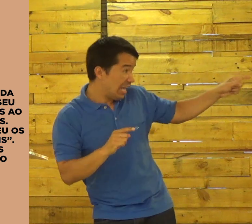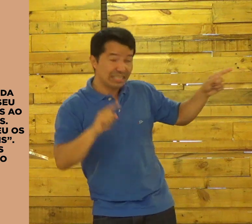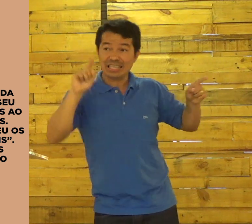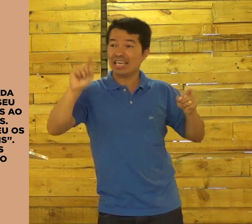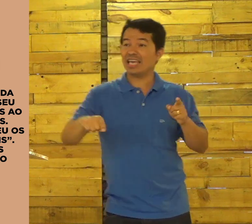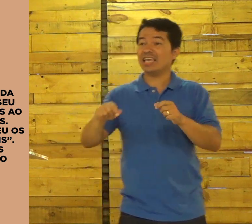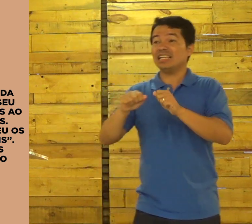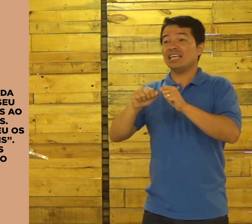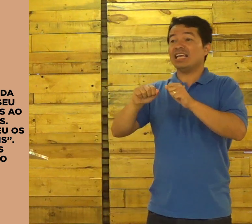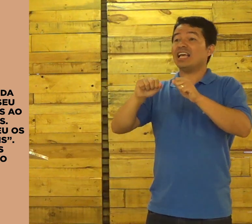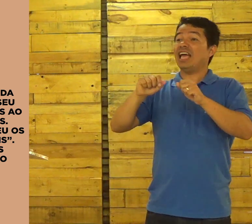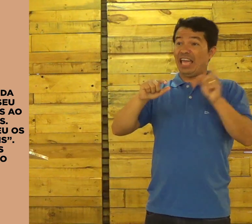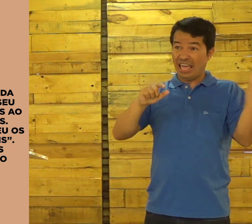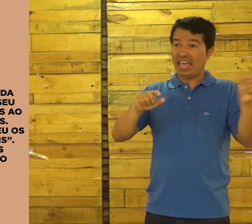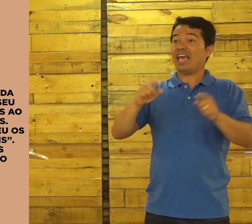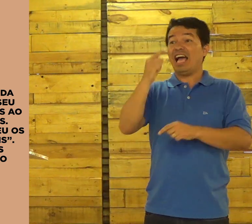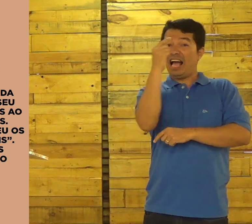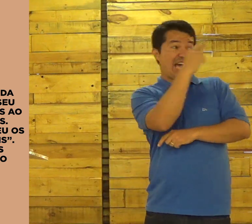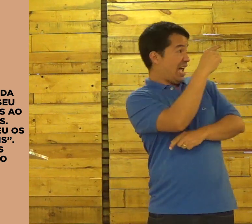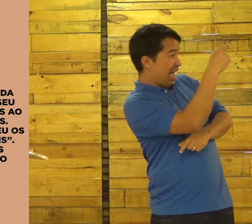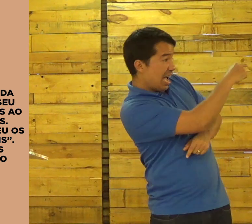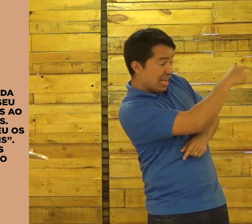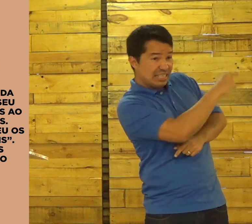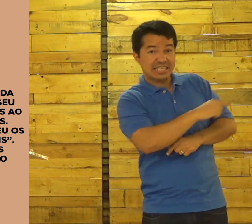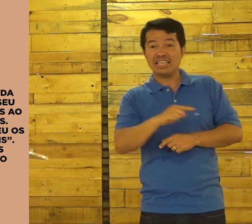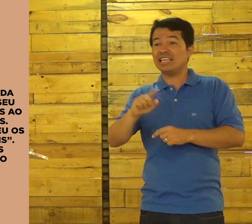Jogo. Mas, ali, eles estão falando de quê?